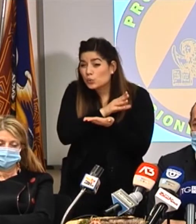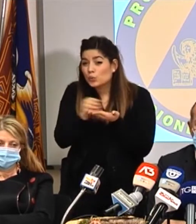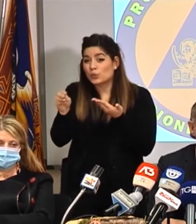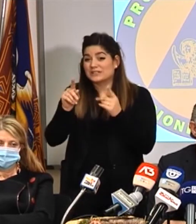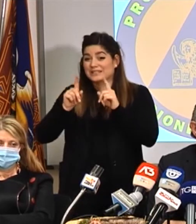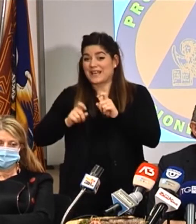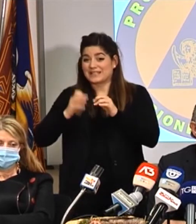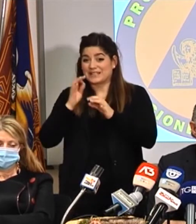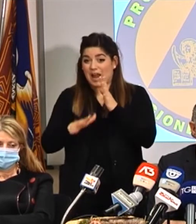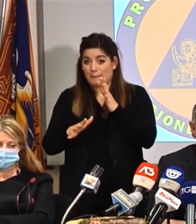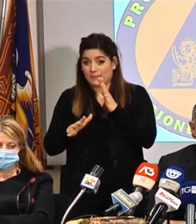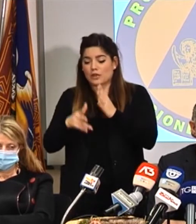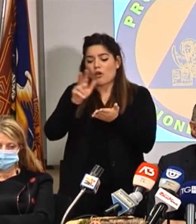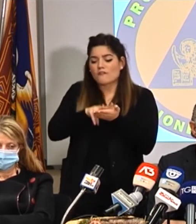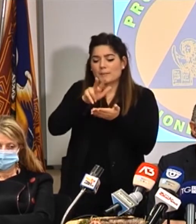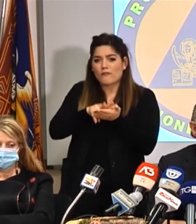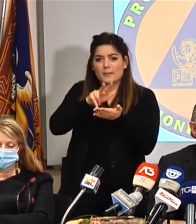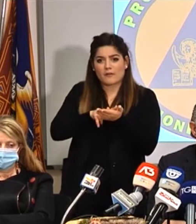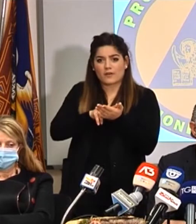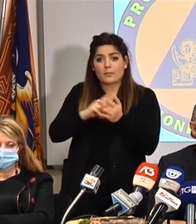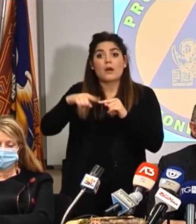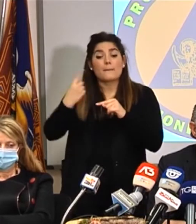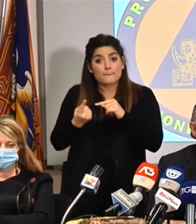a tutti i contatti stretti dei positivi,